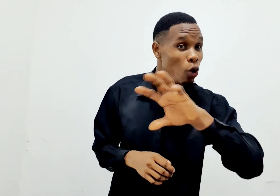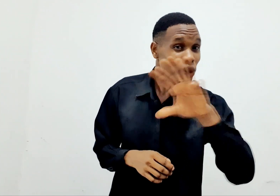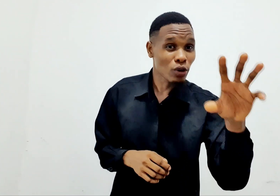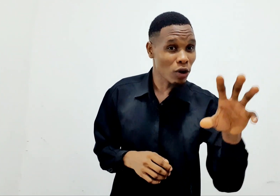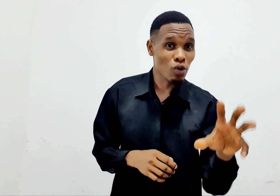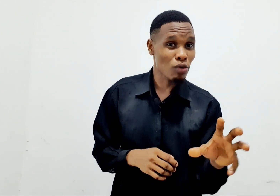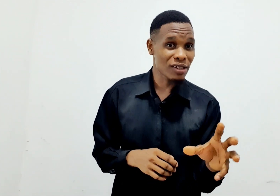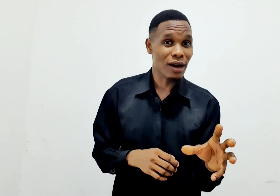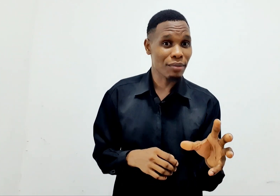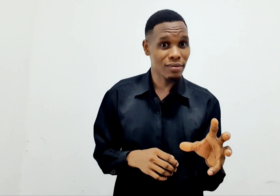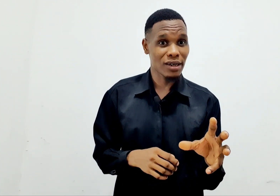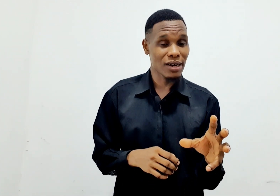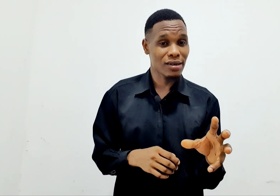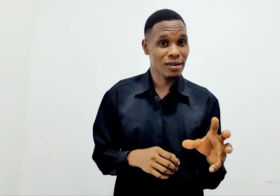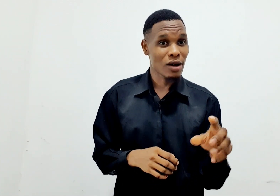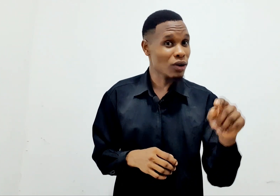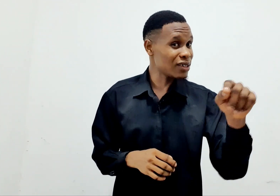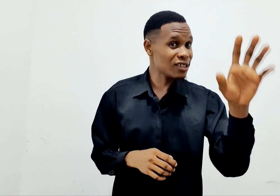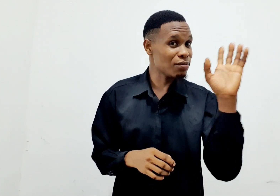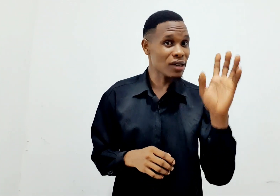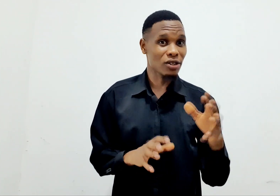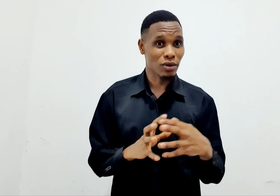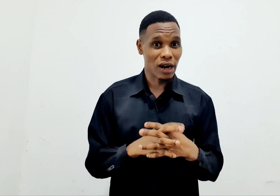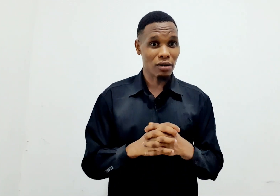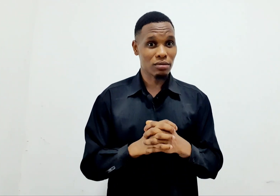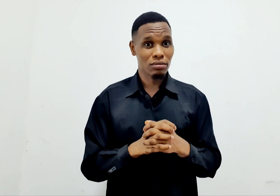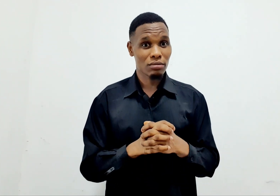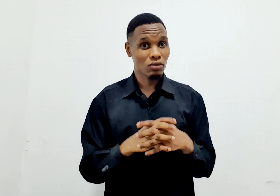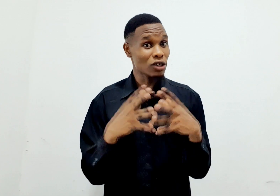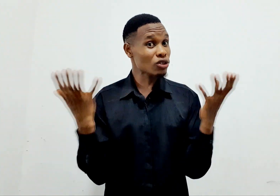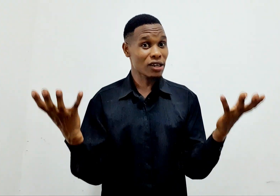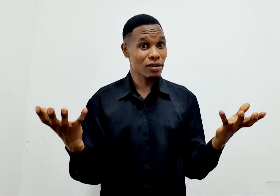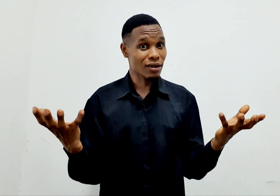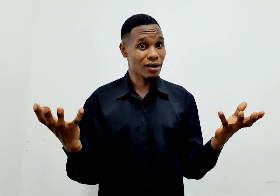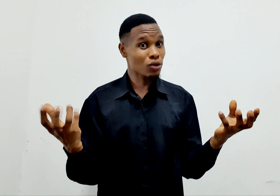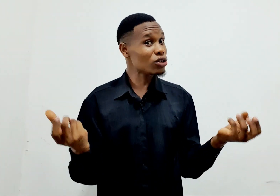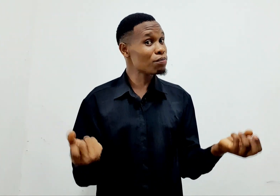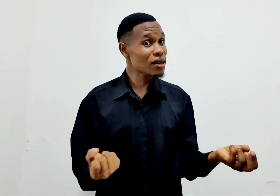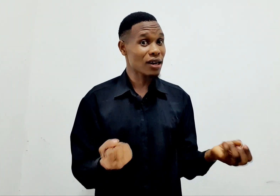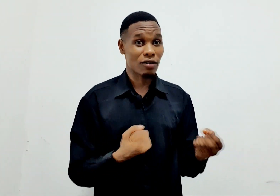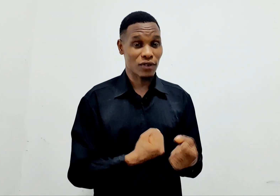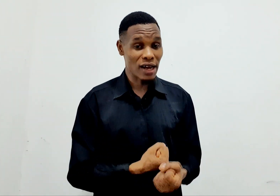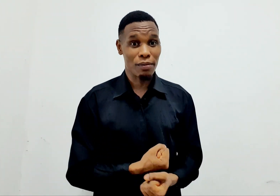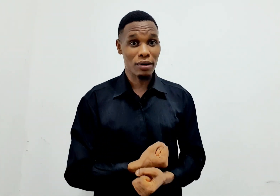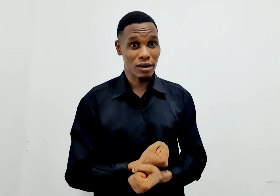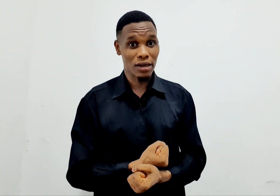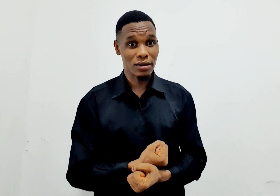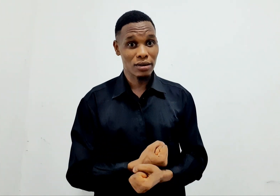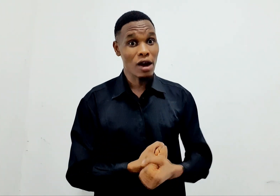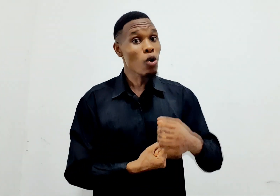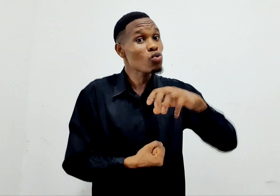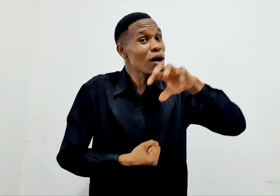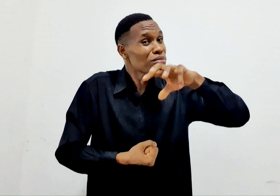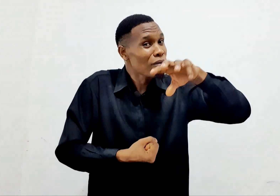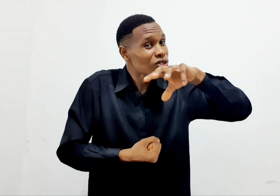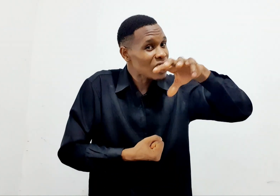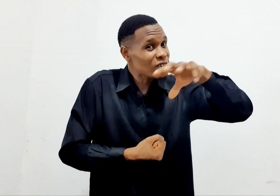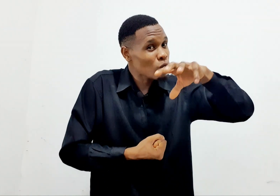Watu alo kumiza hapa duniani. Wanajichimbia shimo lao. Unachotekiwa ni kujipenda na kufraa hapa duniani. Unamunda mchache wa